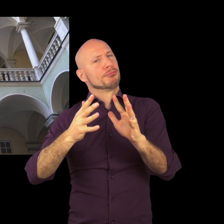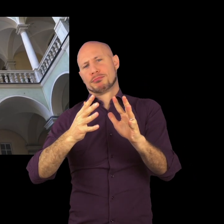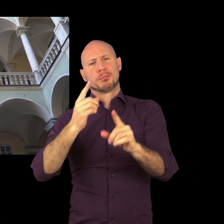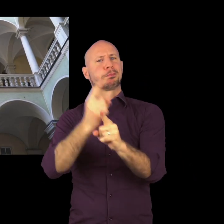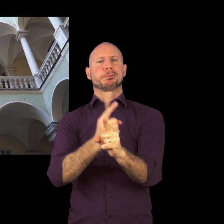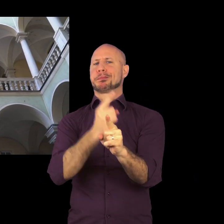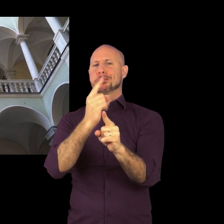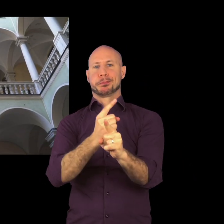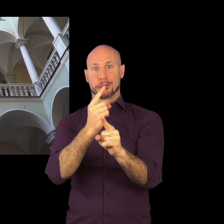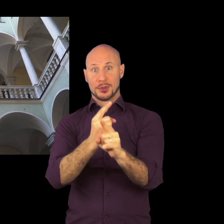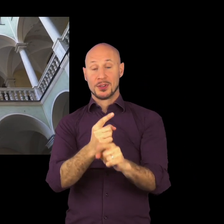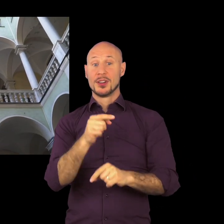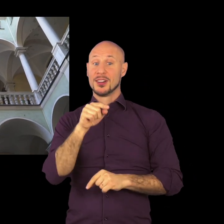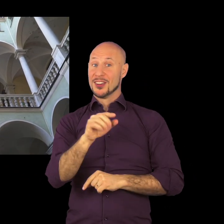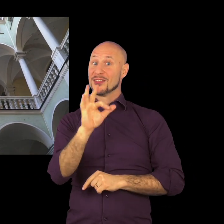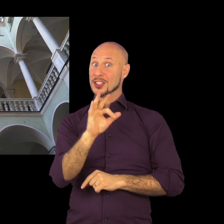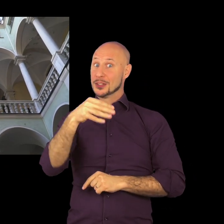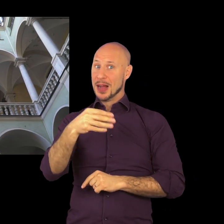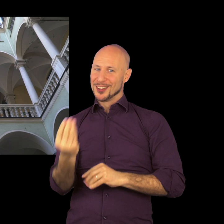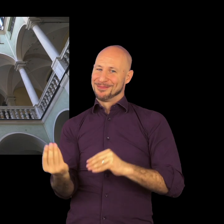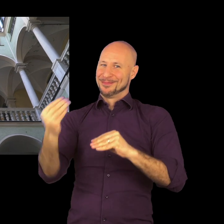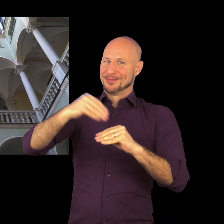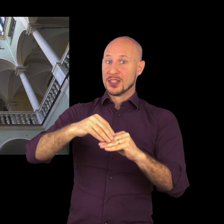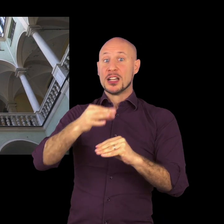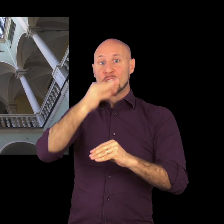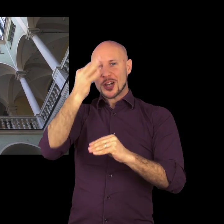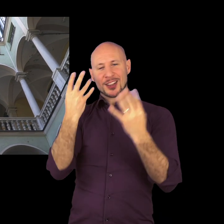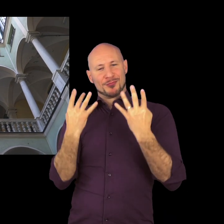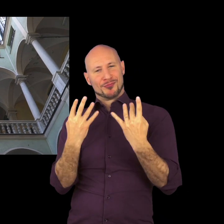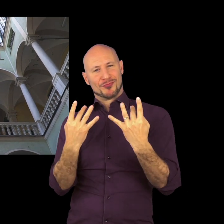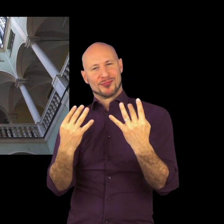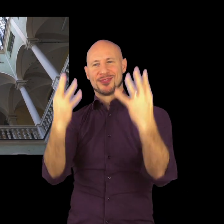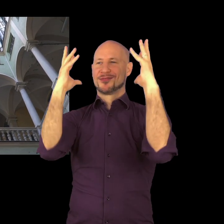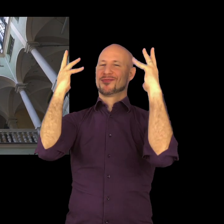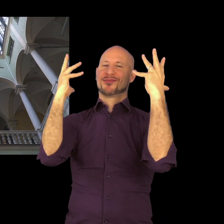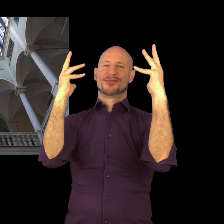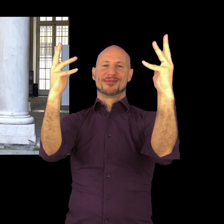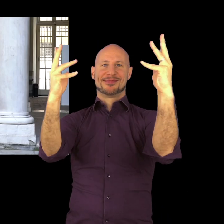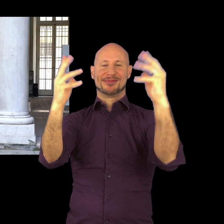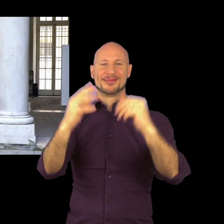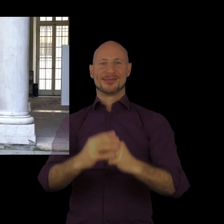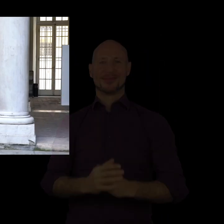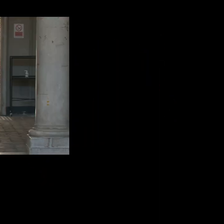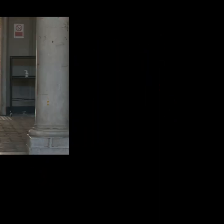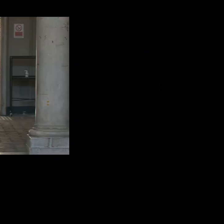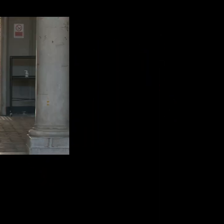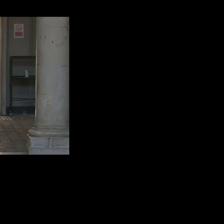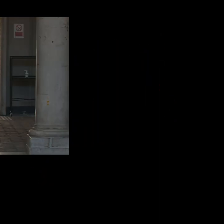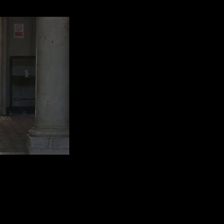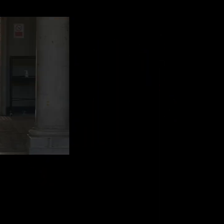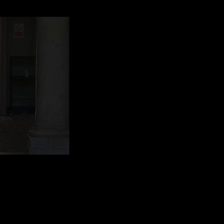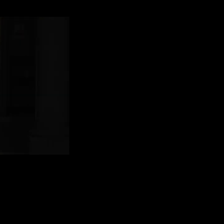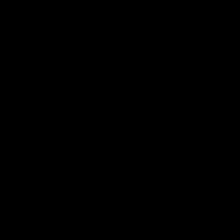originali e uno degli spazi che va proprio a inserirsi in questo momento di trasformazioni per il palazzo è il